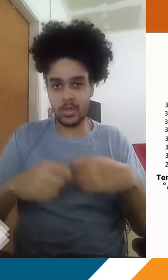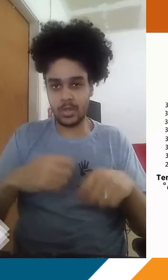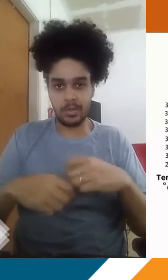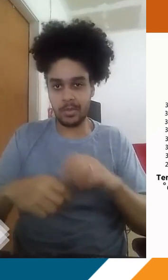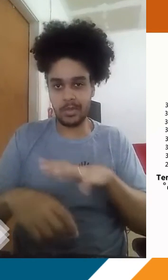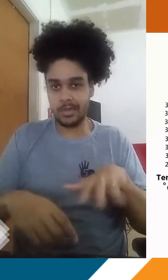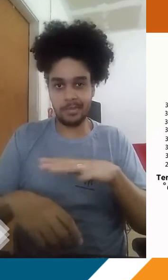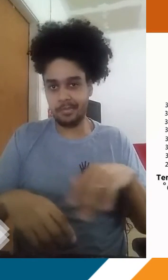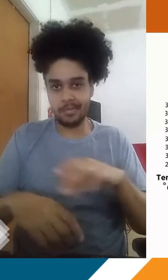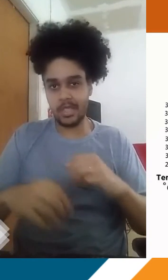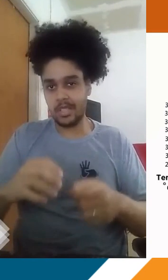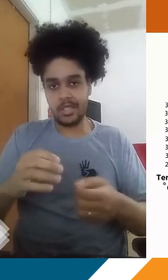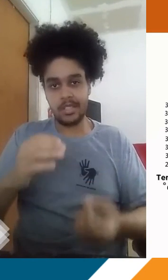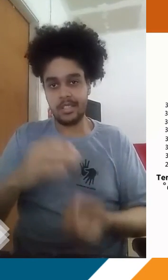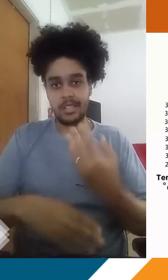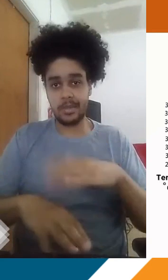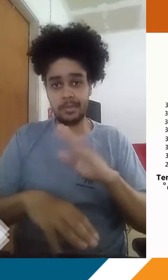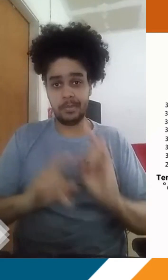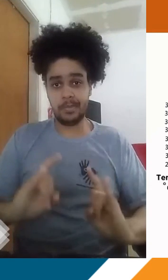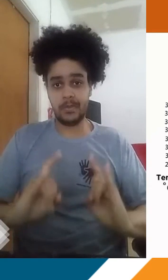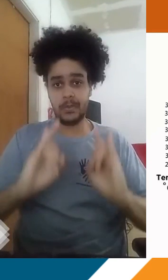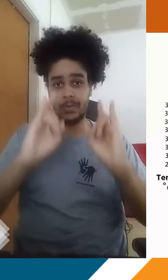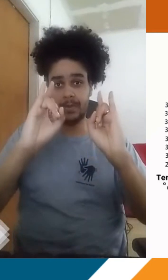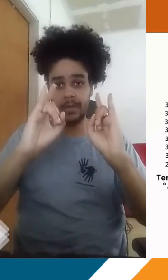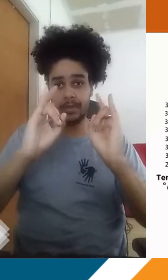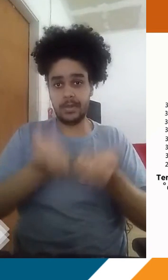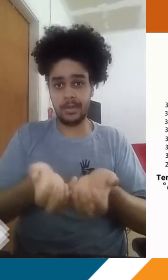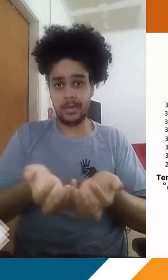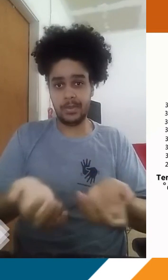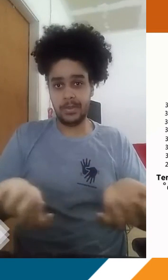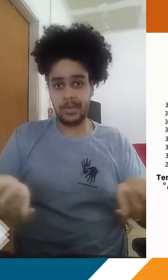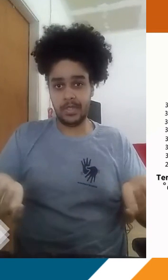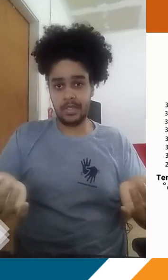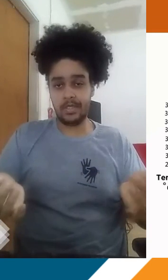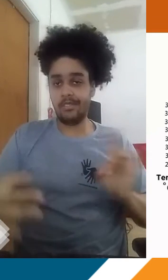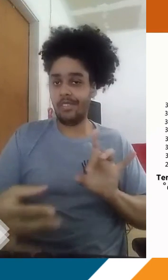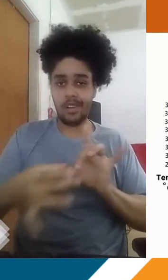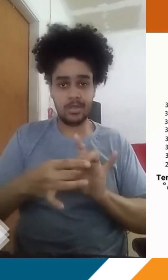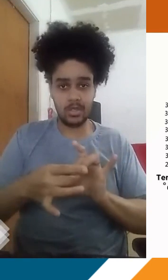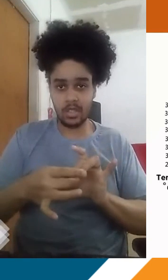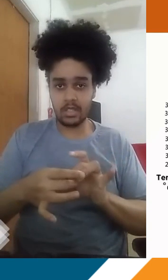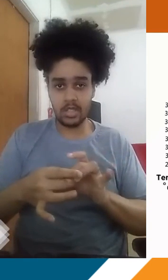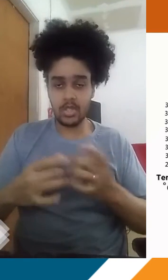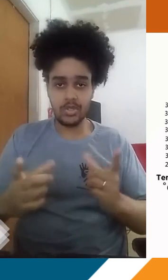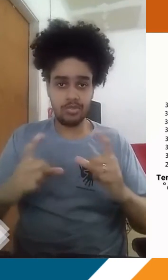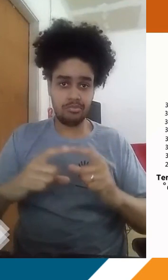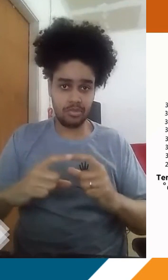economicamente aquele espaço, construir mais edifícios, por exemplo. E a vegetação, ela está totalmente associada à